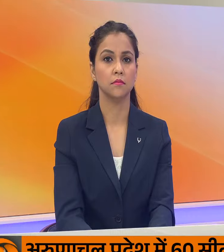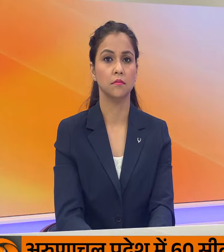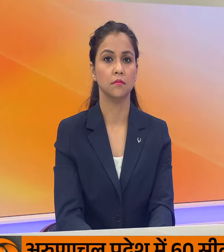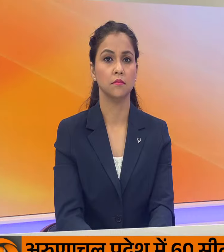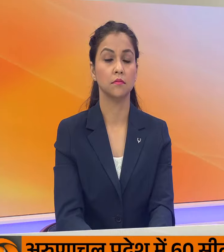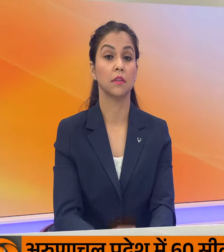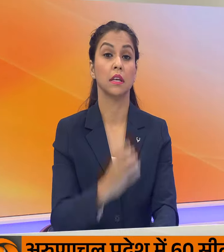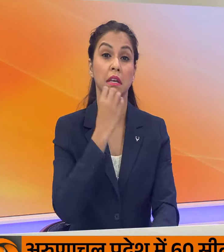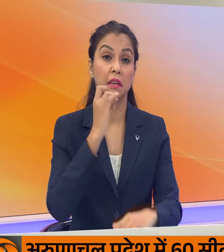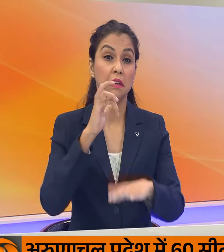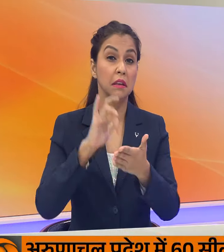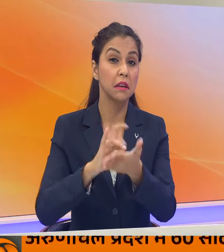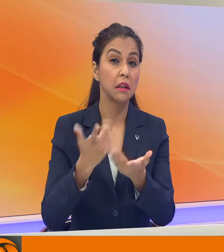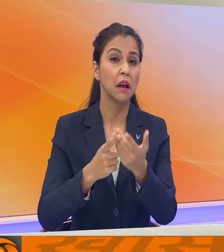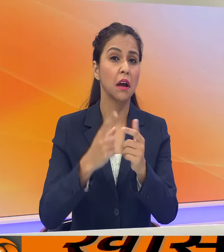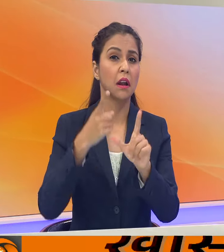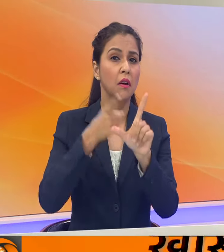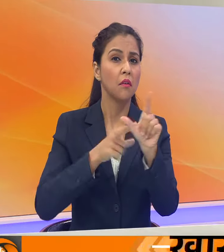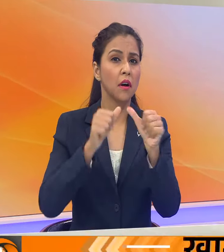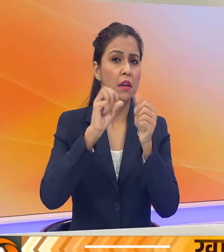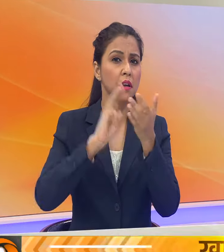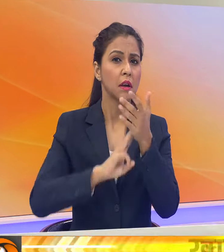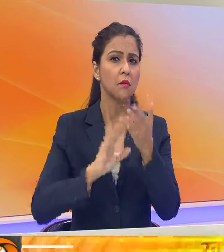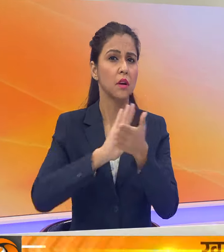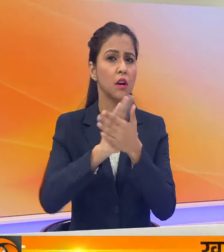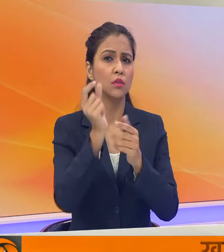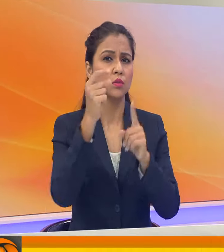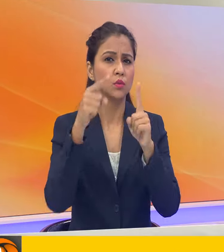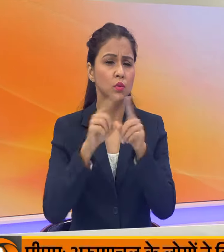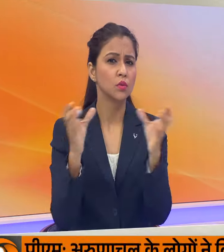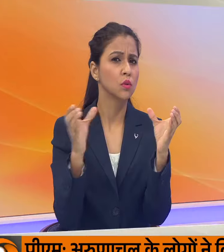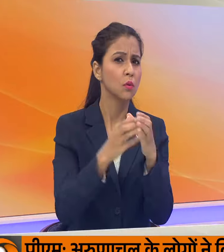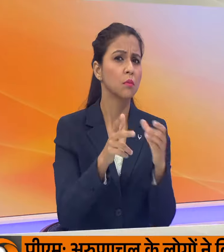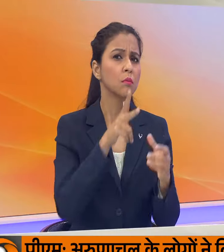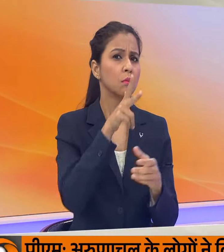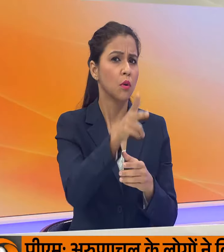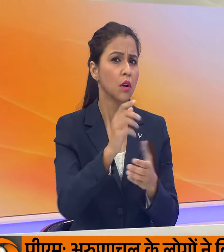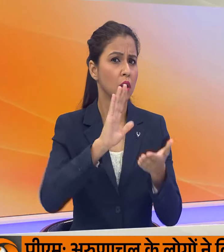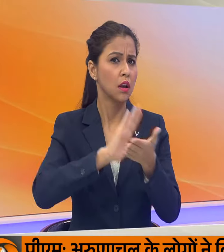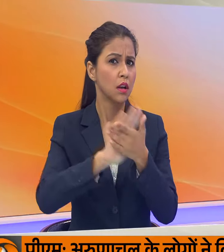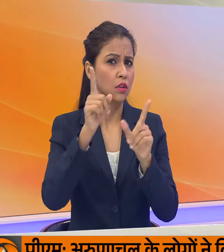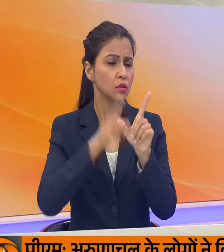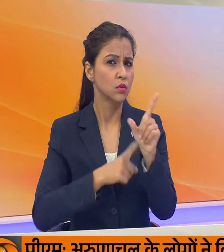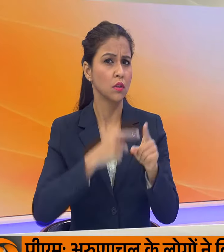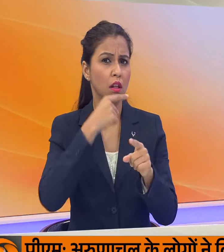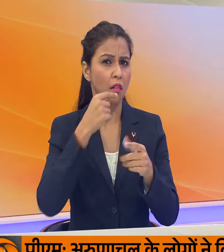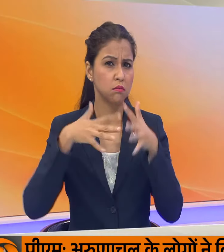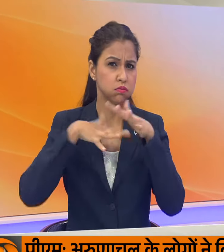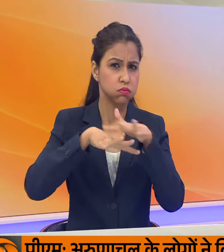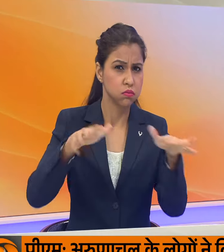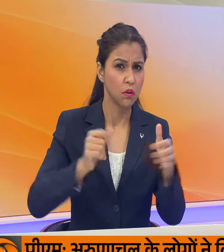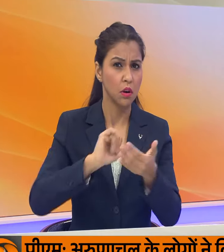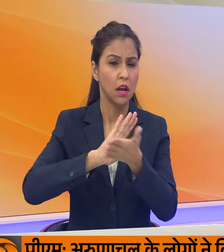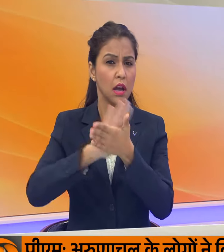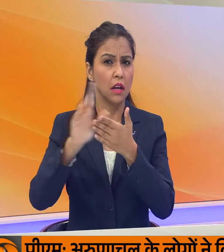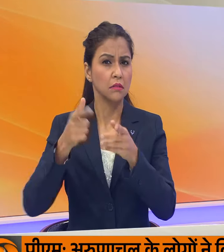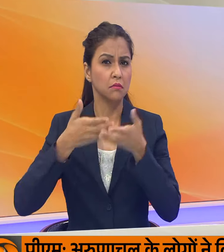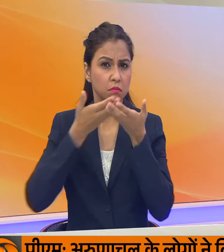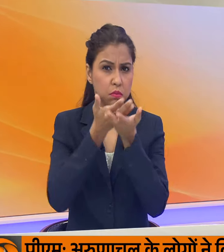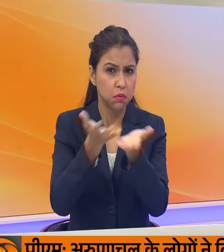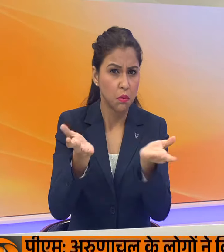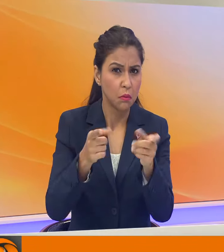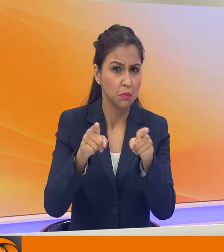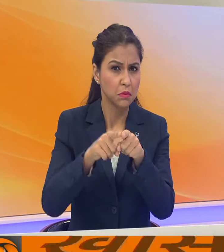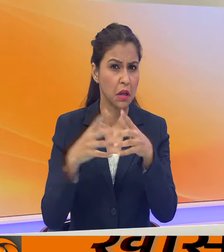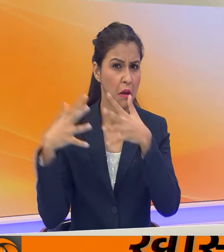और एरान समर्थित यमन के होथी समु ने कहा के होथी ने लाल सागर और हिंद महा सागर में एक अमरीकी